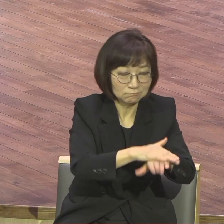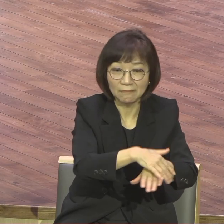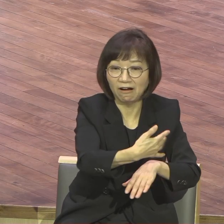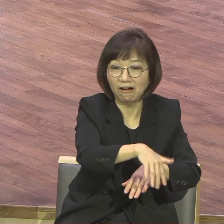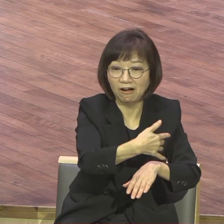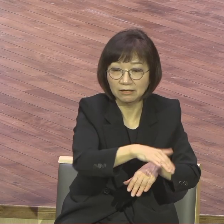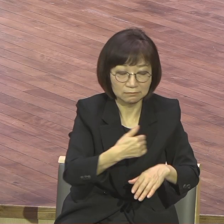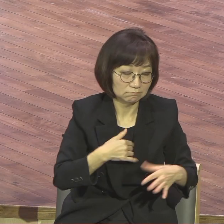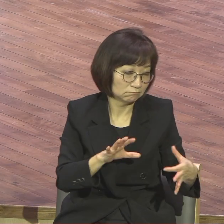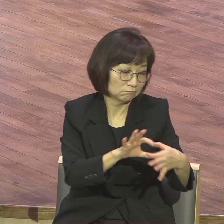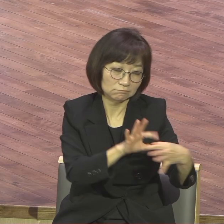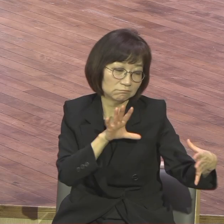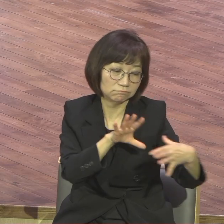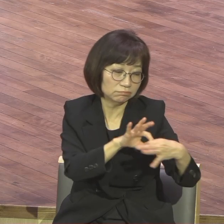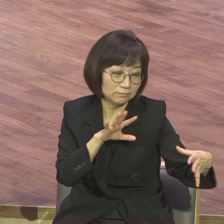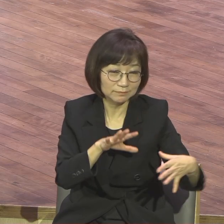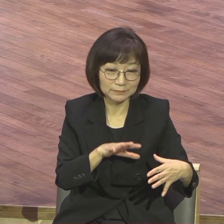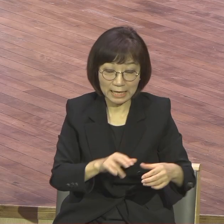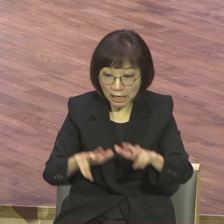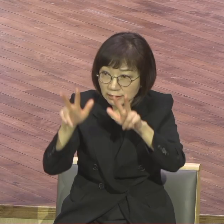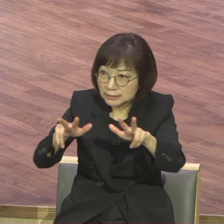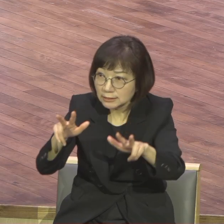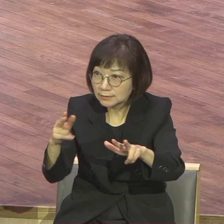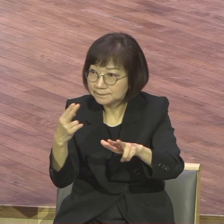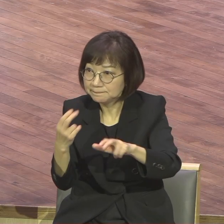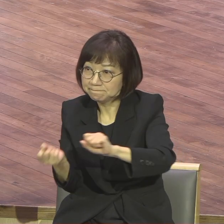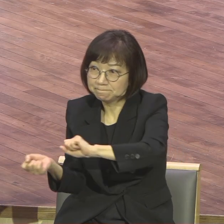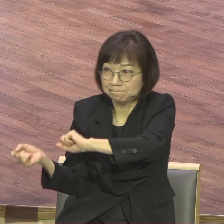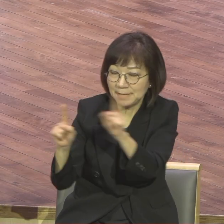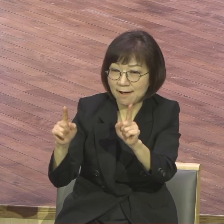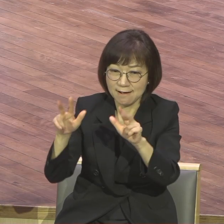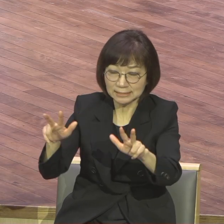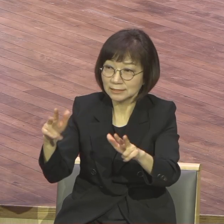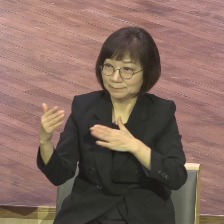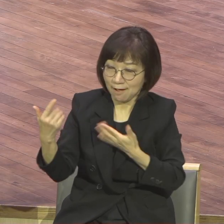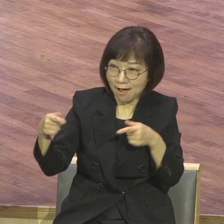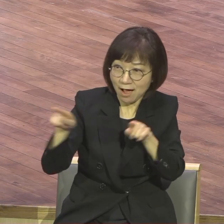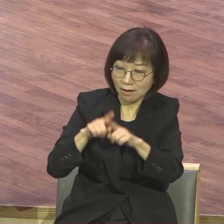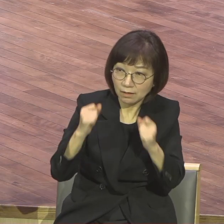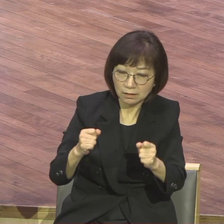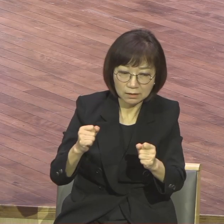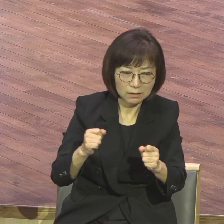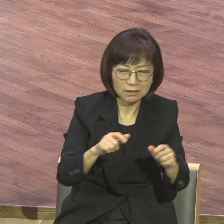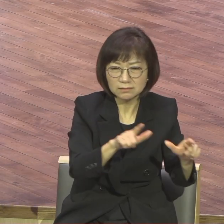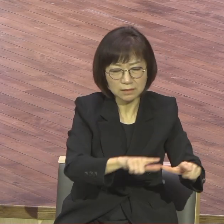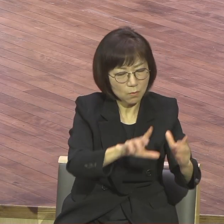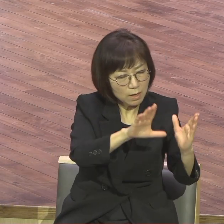부활신앙 지금 살아계서 나와 함께 계시는 이 주님을 생활 속에 느끼지 못하고 산다